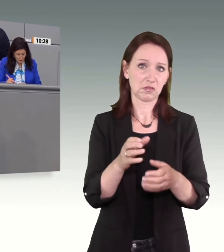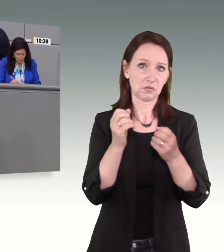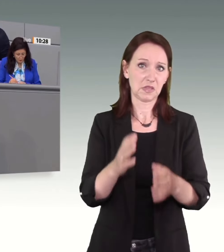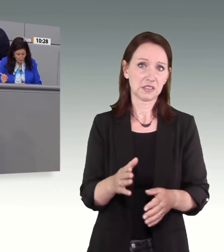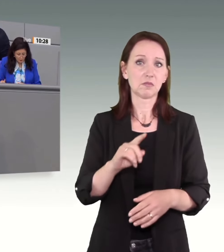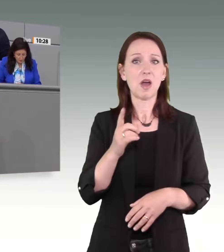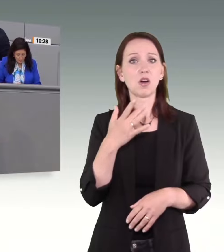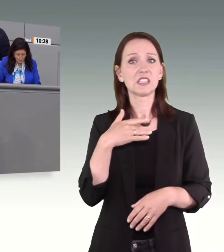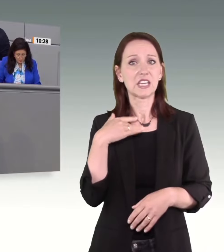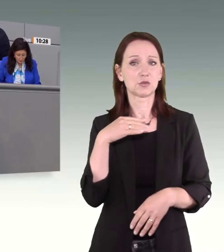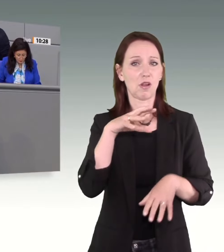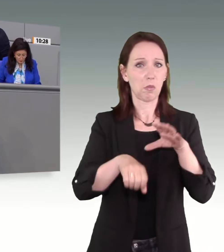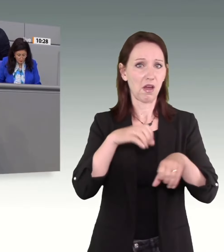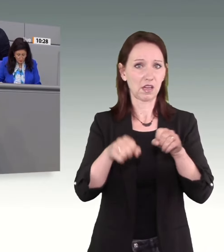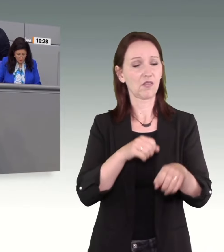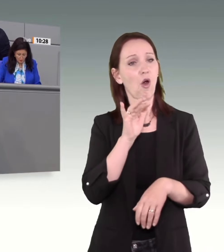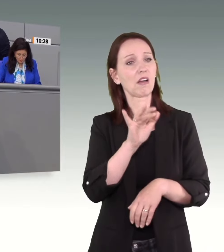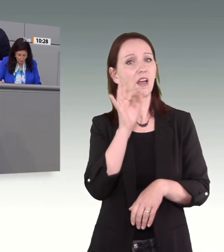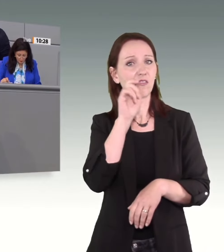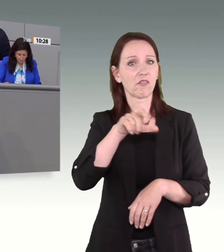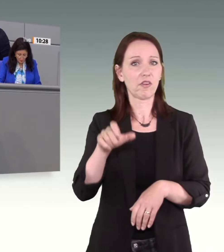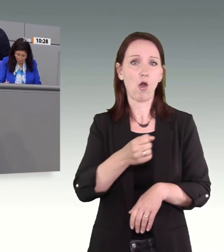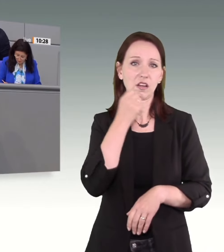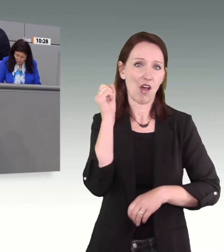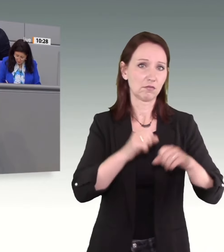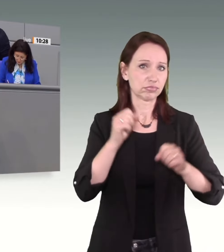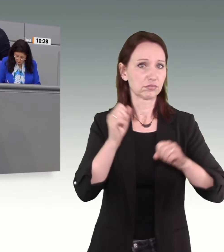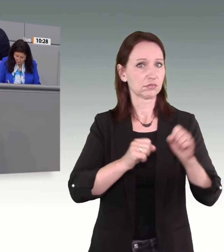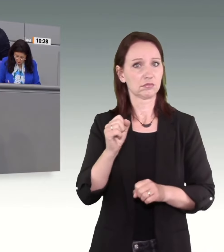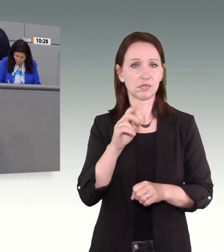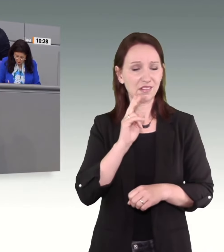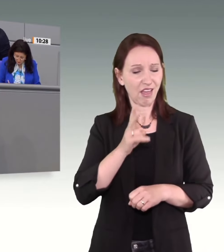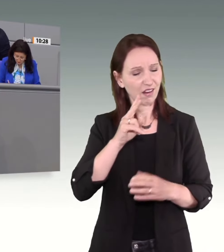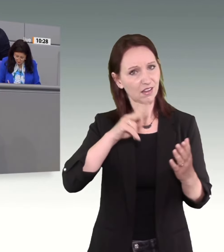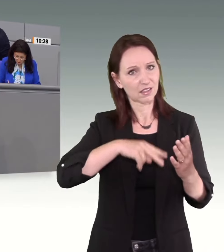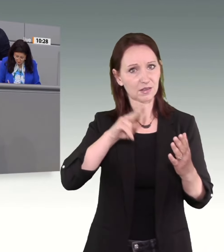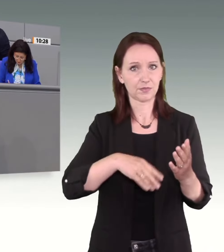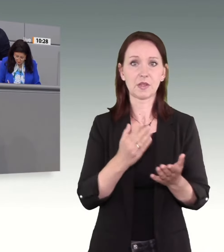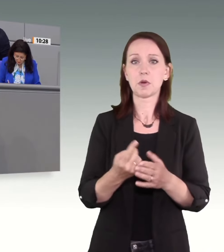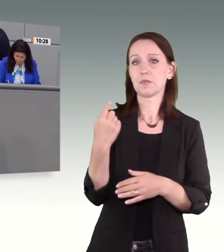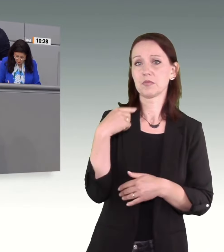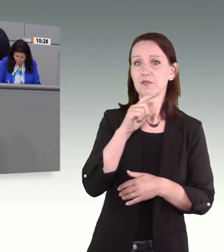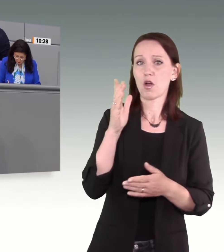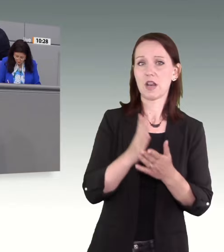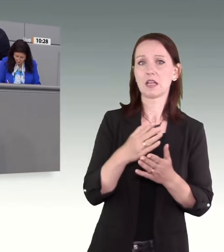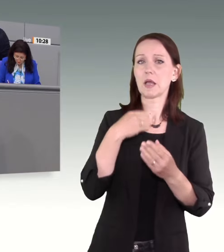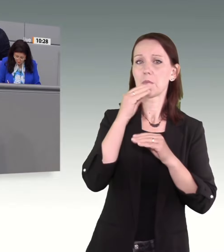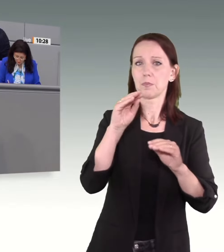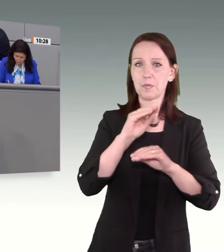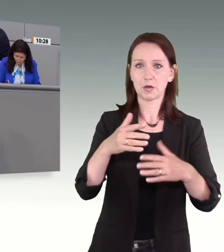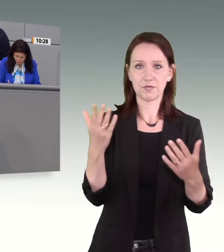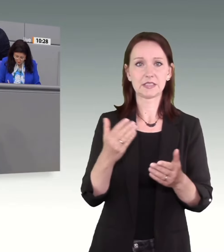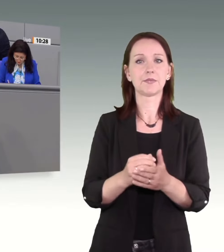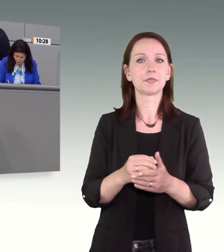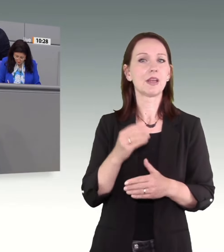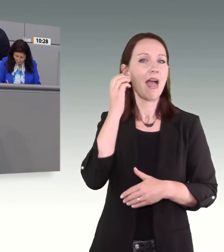Schauen wir uns nur einige Meldungen vom letzten Wochenende an. In einer Kleingartenanlage in Gablenz bei Chemnitz wurde am Samstag